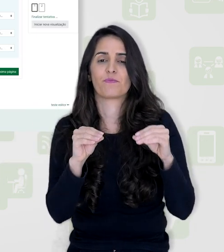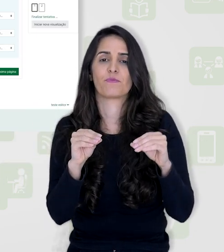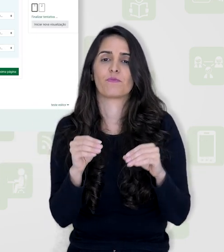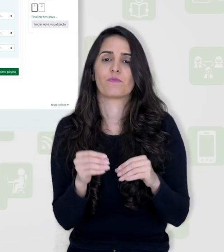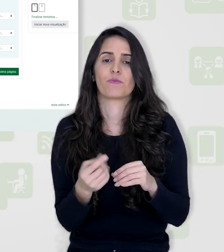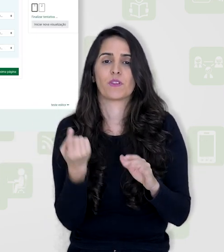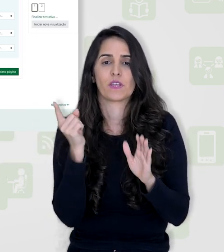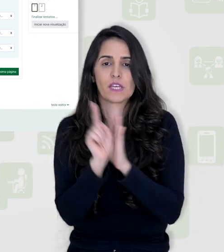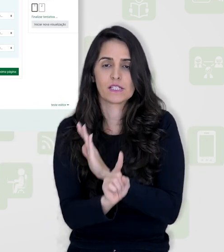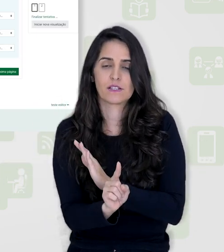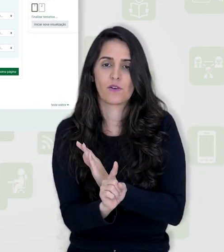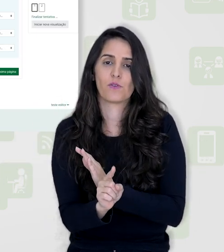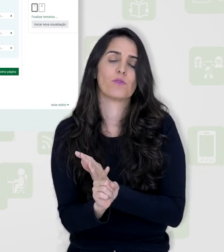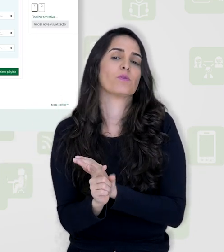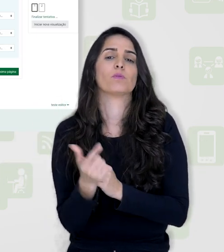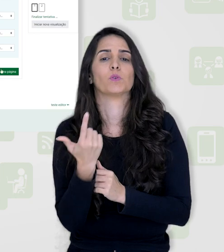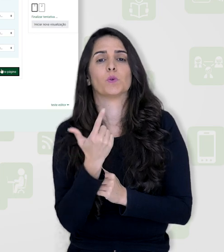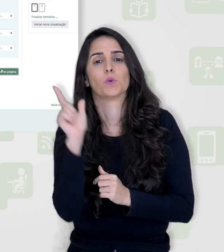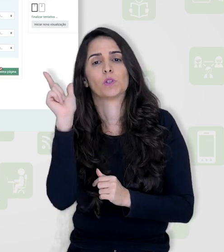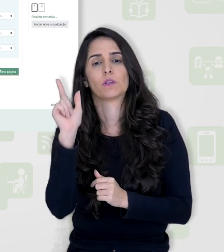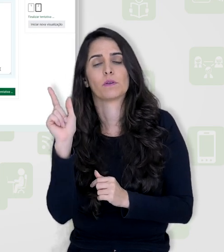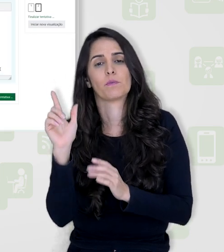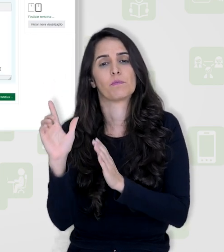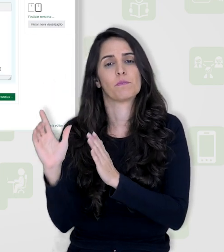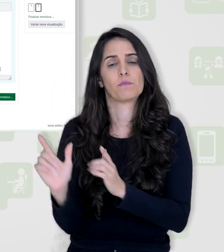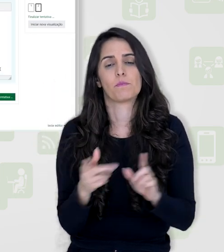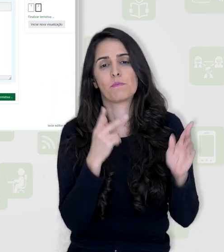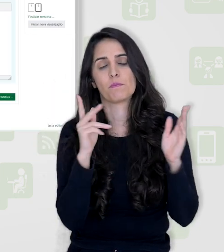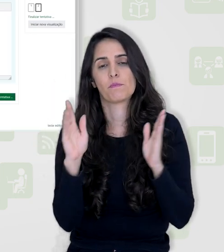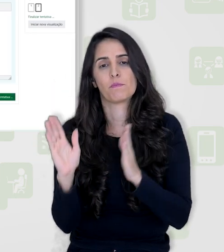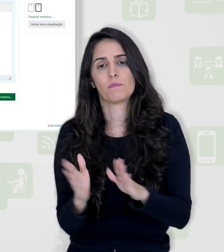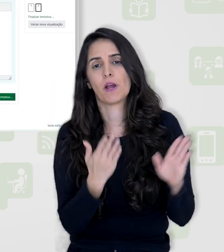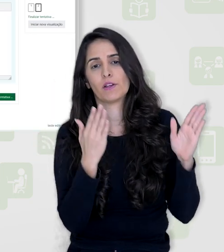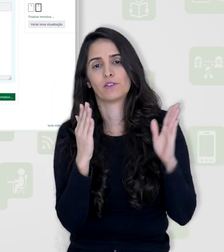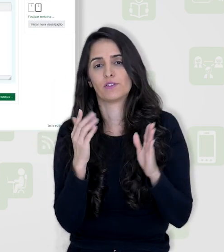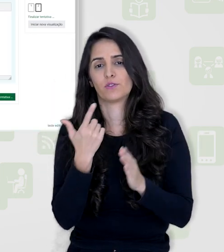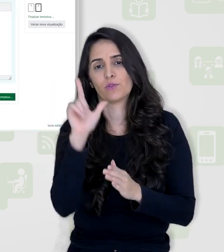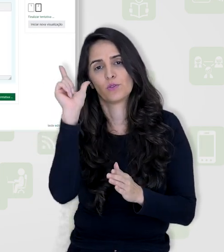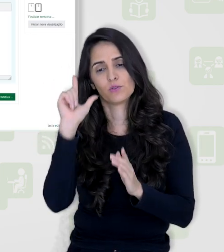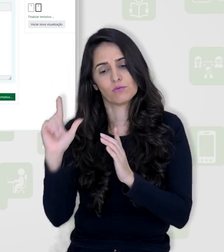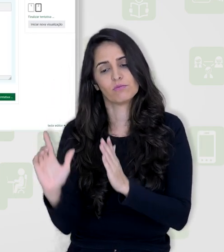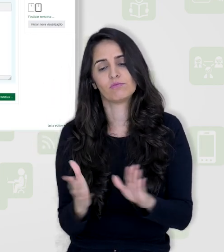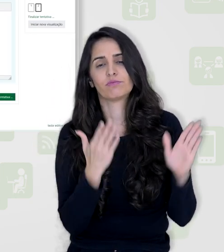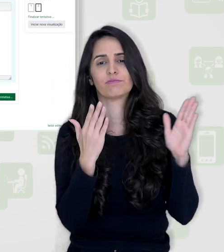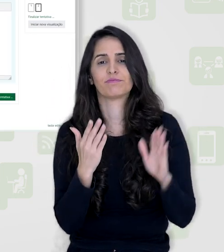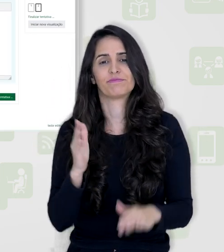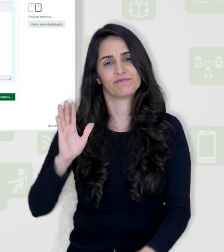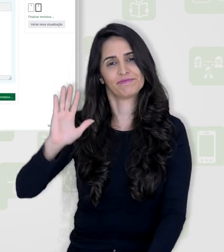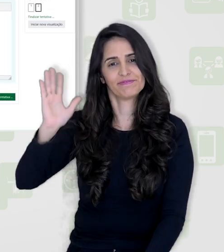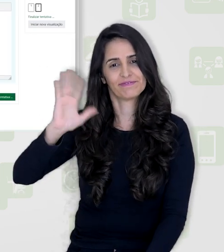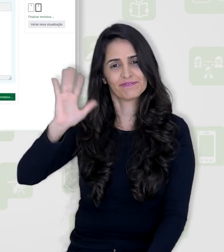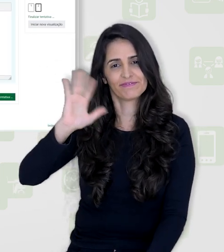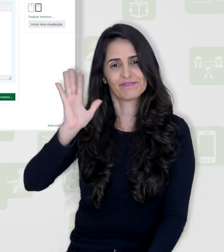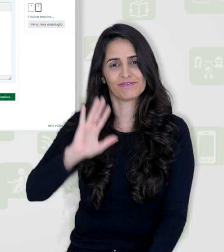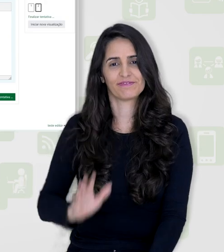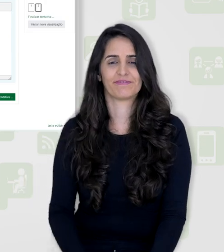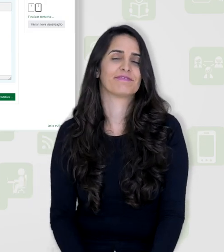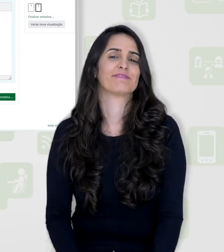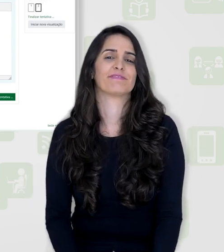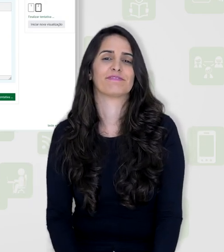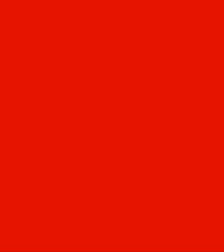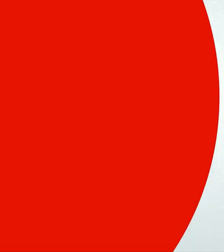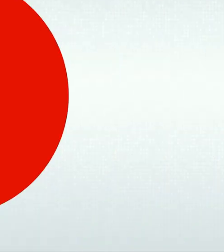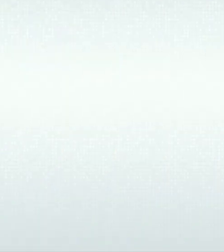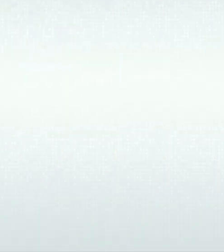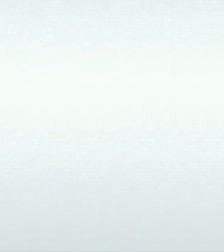ele colocou aqui para mim uma questão, vou para a próxima página, outra questão. Então, é isso, até a